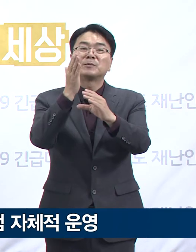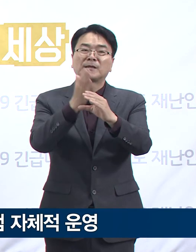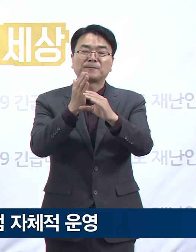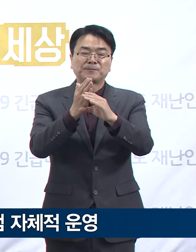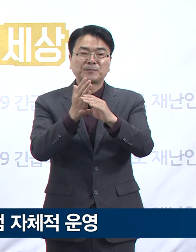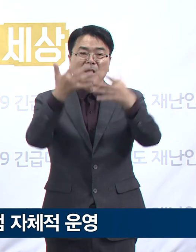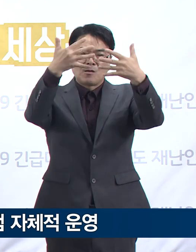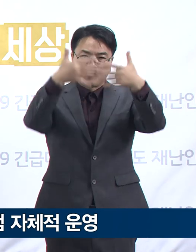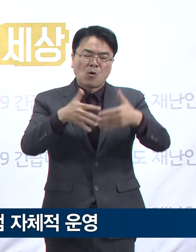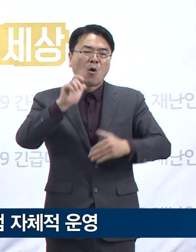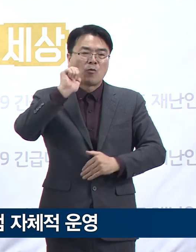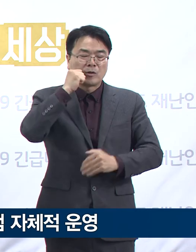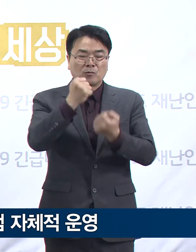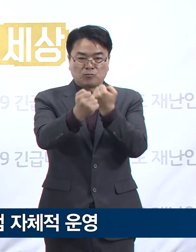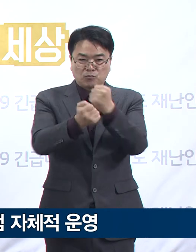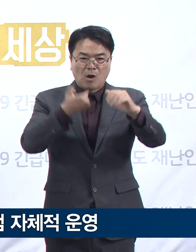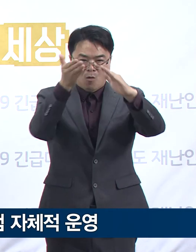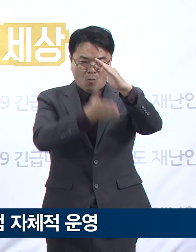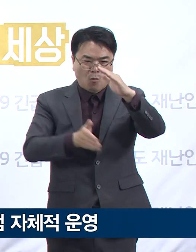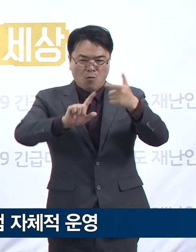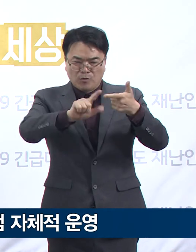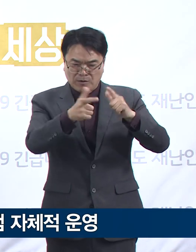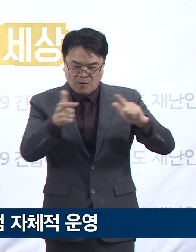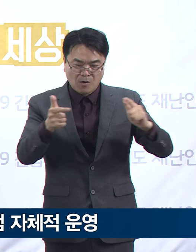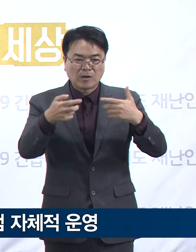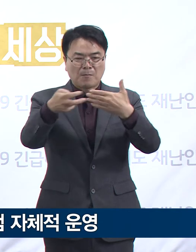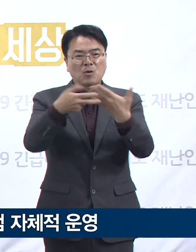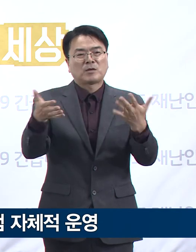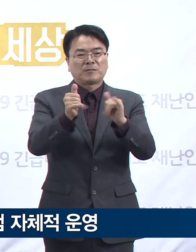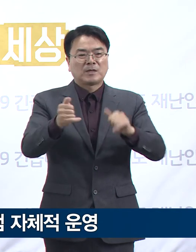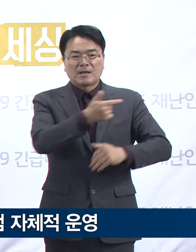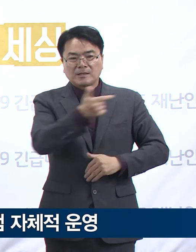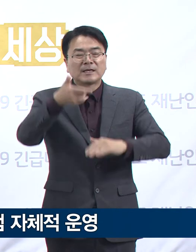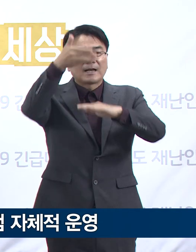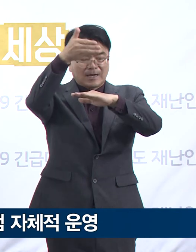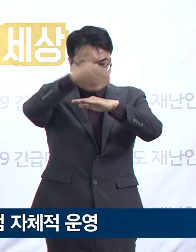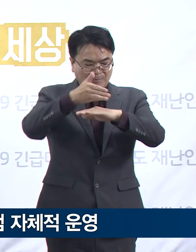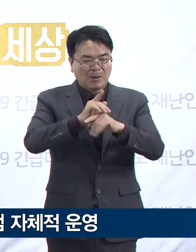참여해주시는 공공 및 민간의료기관들에게 깊이 감사드립니다.